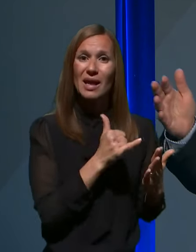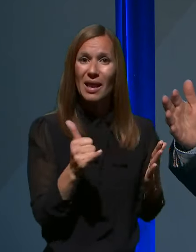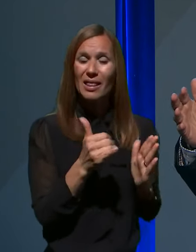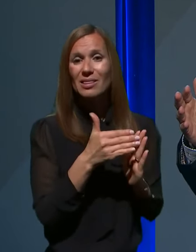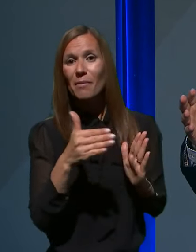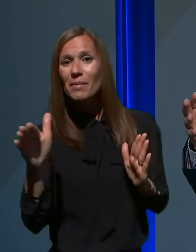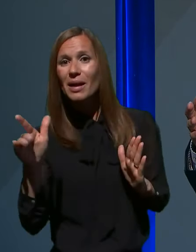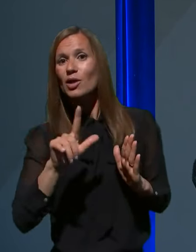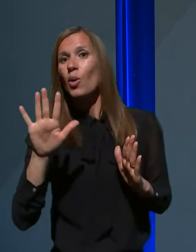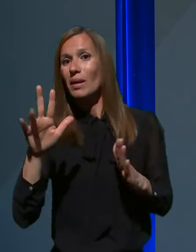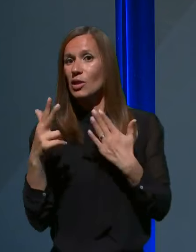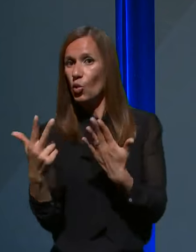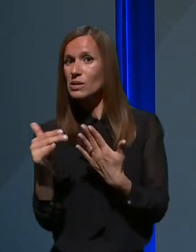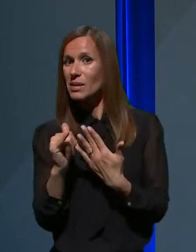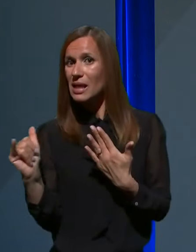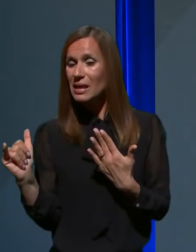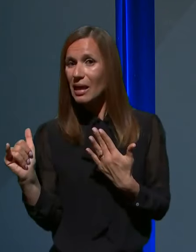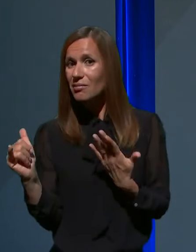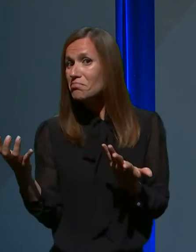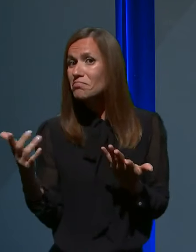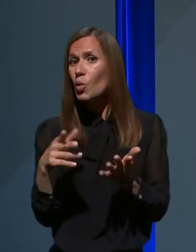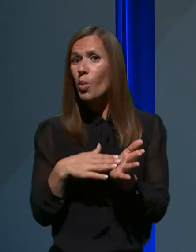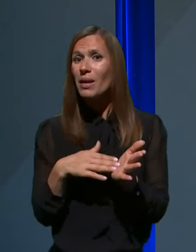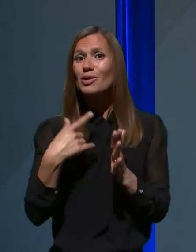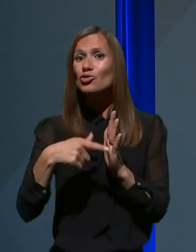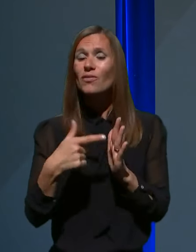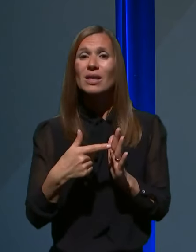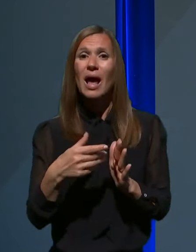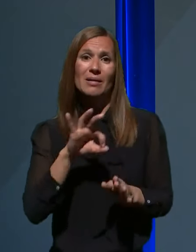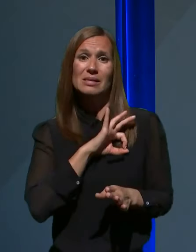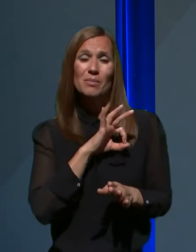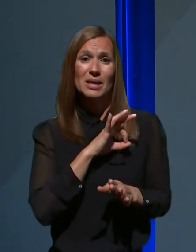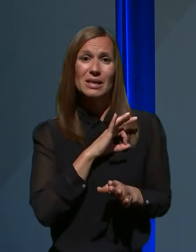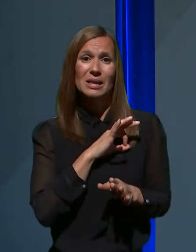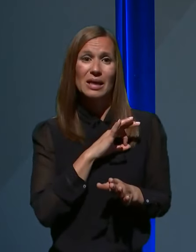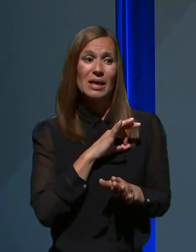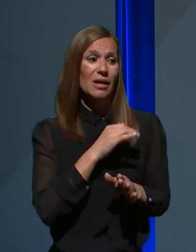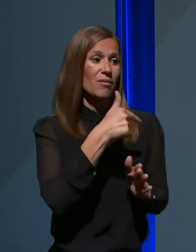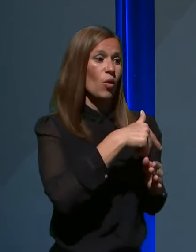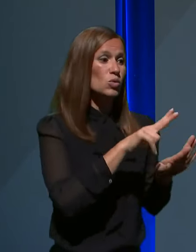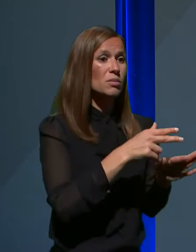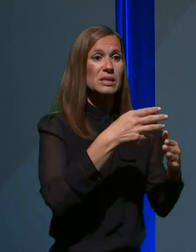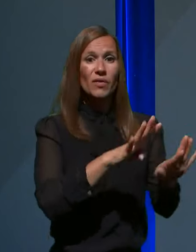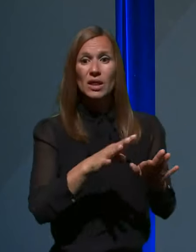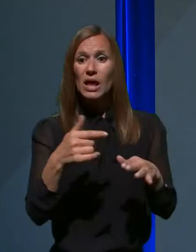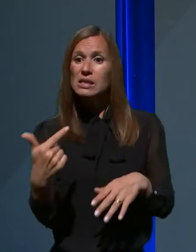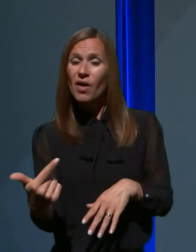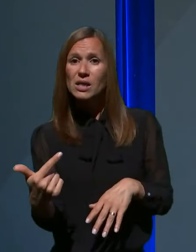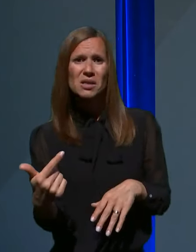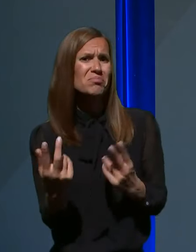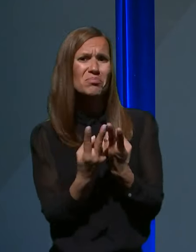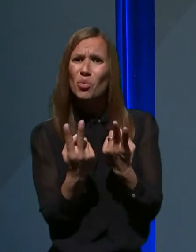do 85. leta. Spravi, poštevilo umrlih mi v tem trenutku ne odstopamo od leta